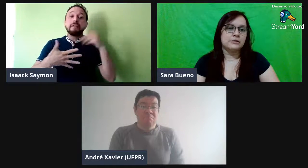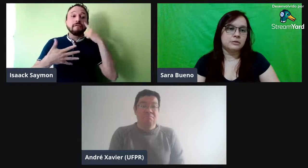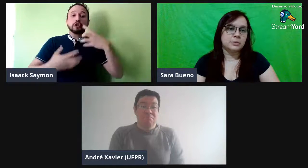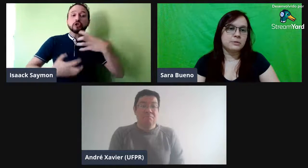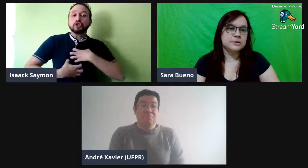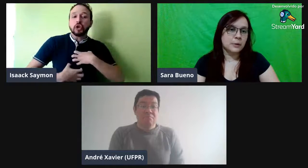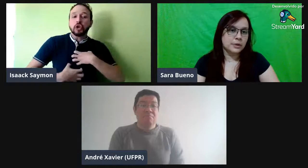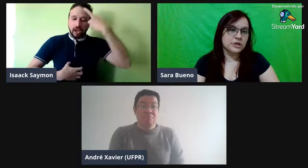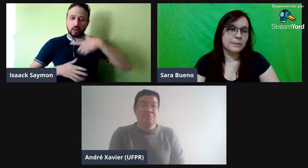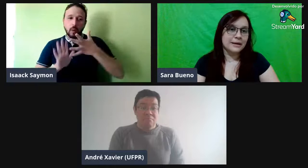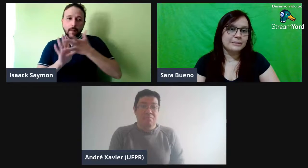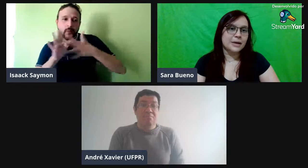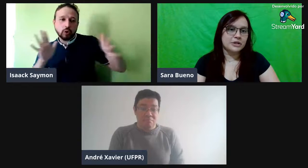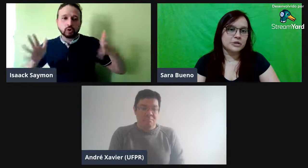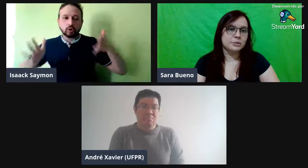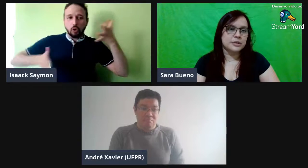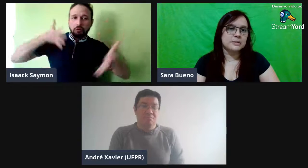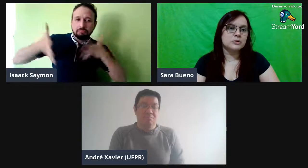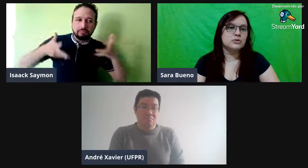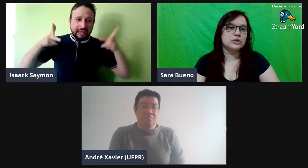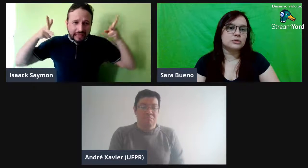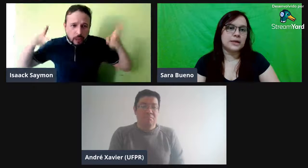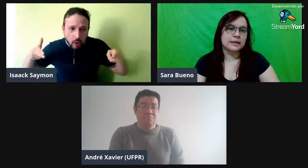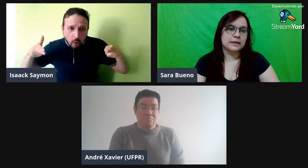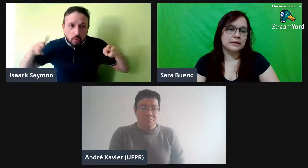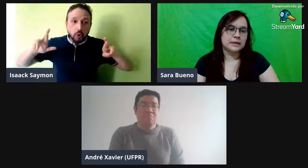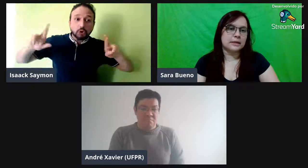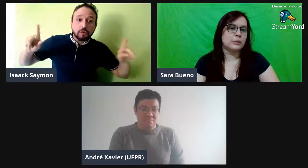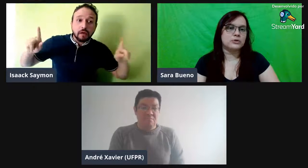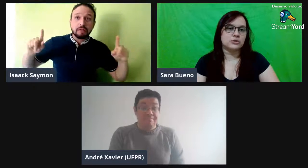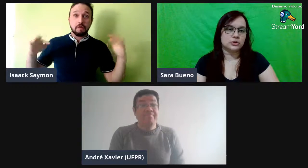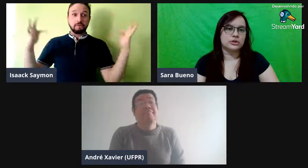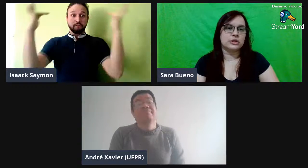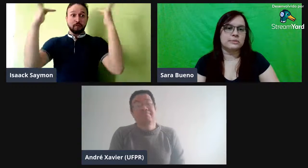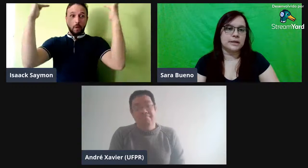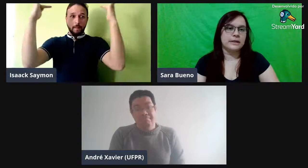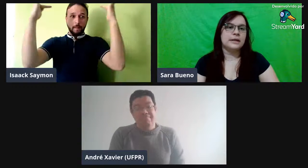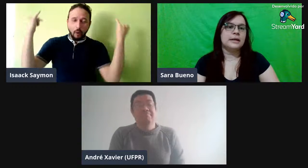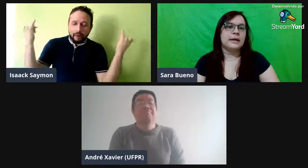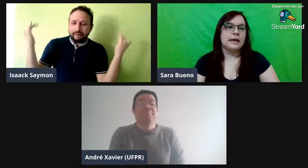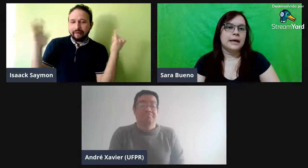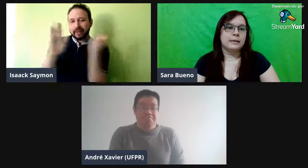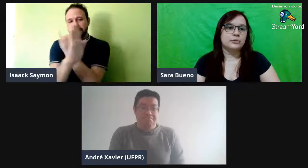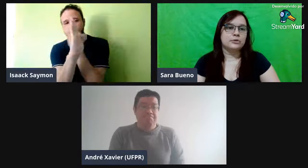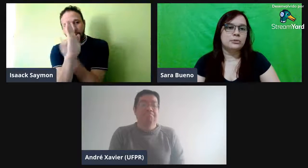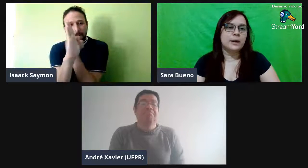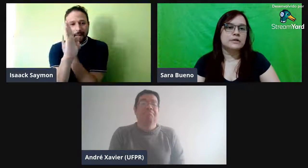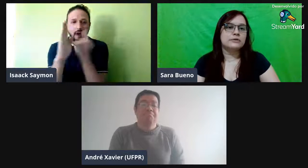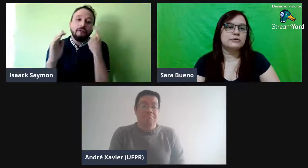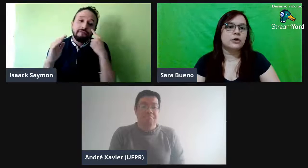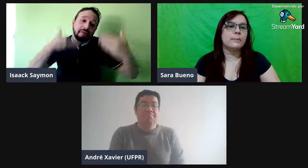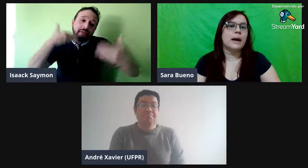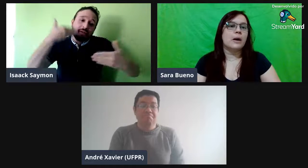enfim, principalmente a pragmática. Eu percebi o jeito dela ali, né, na prosódia também. Era muito mais formal,